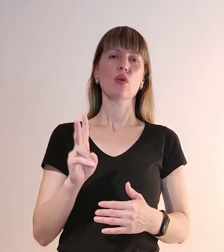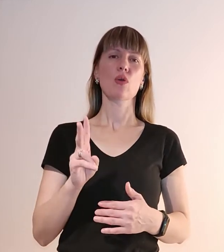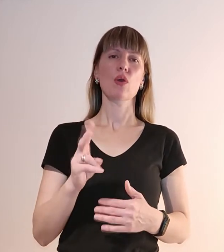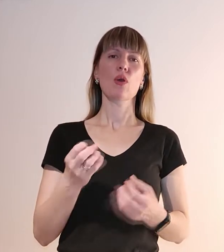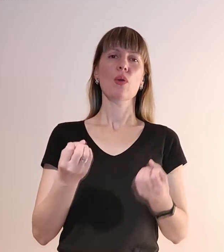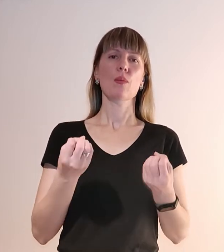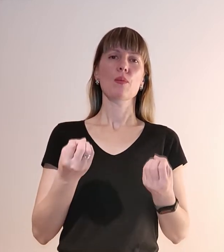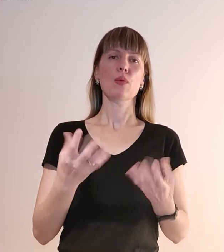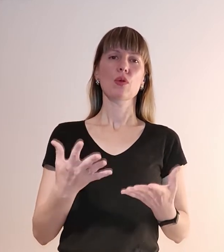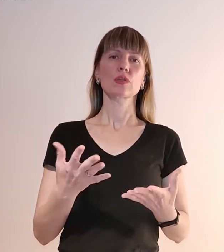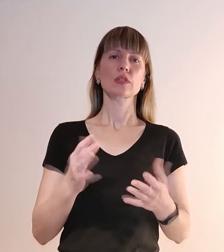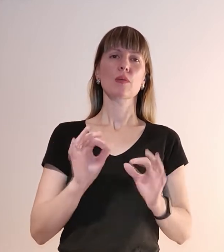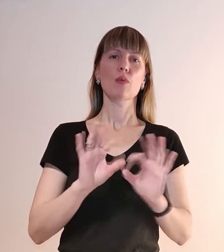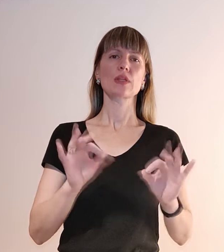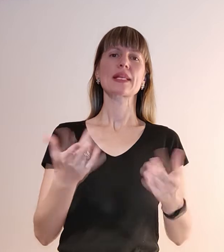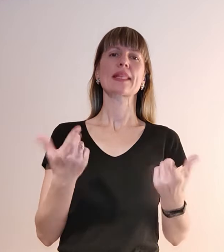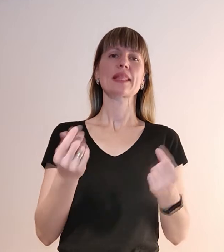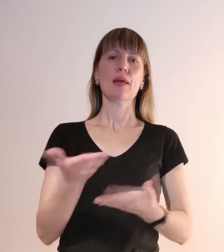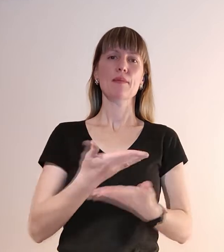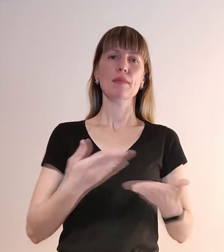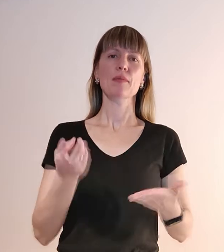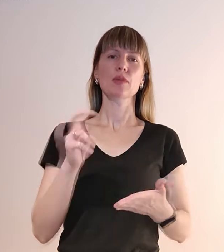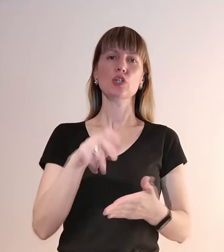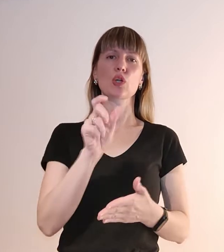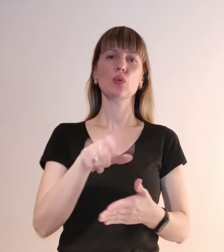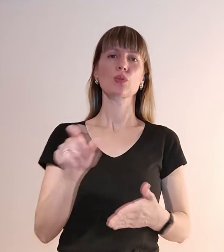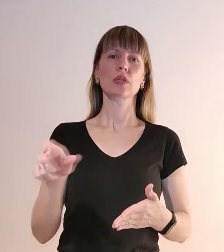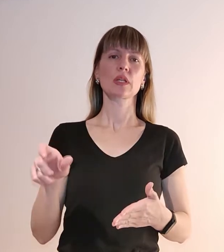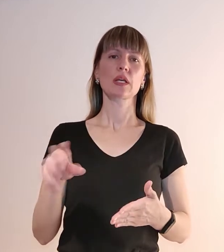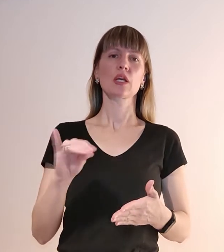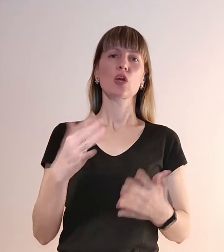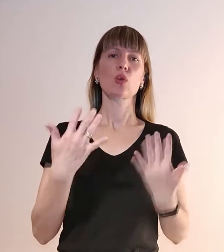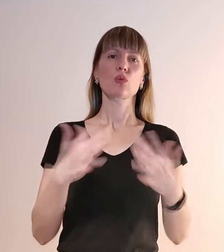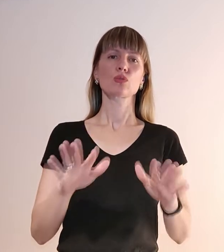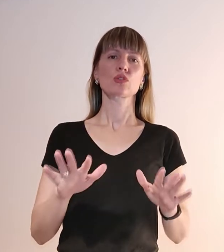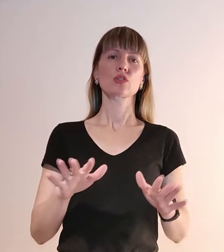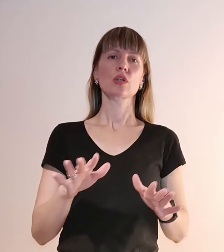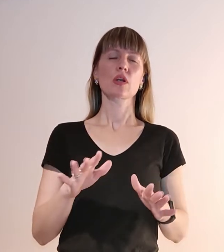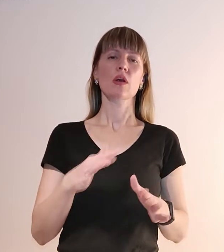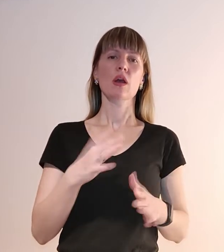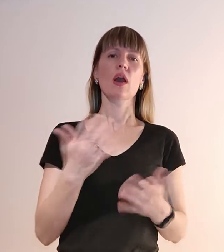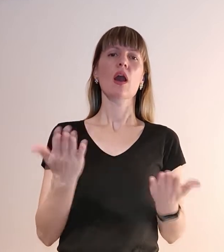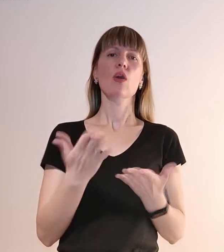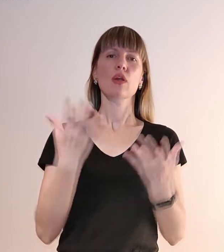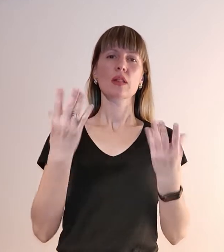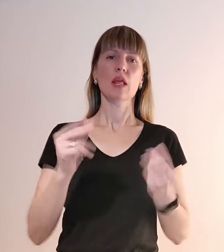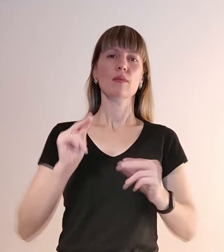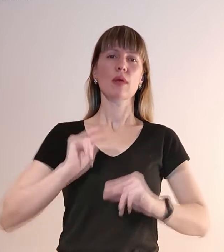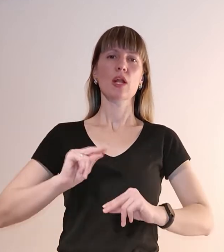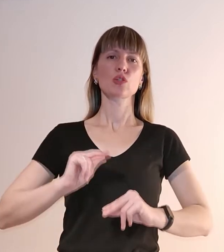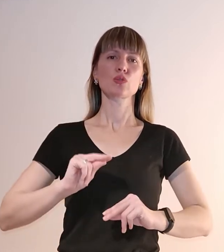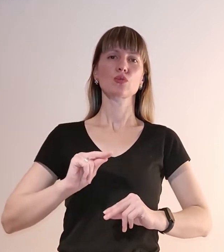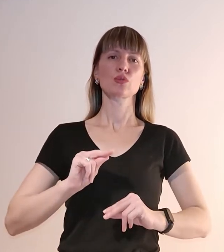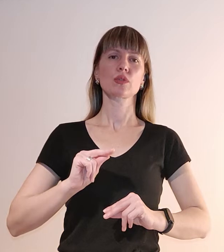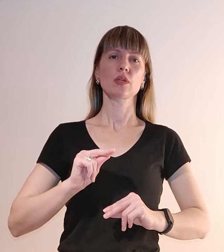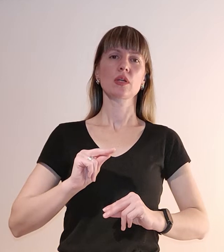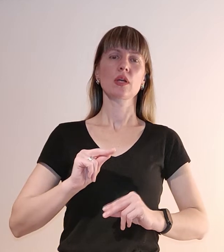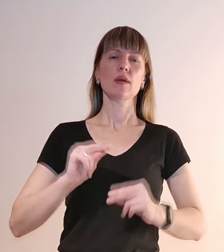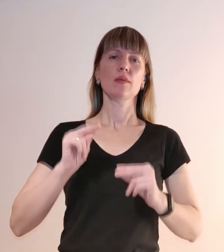пояснили теми. І прийшли люди. І вже котрий день працюють. Працюють во славу